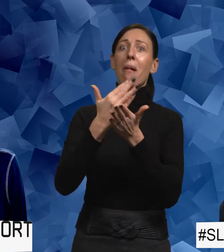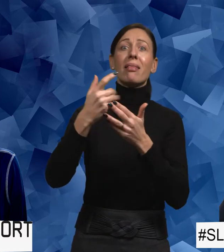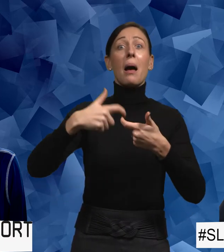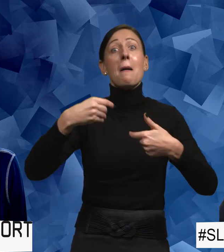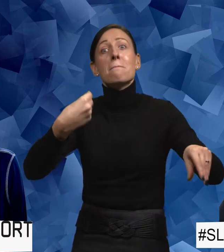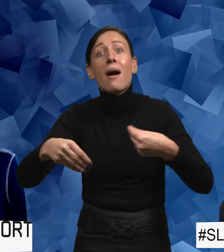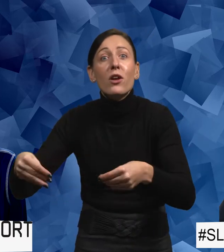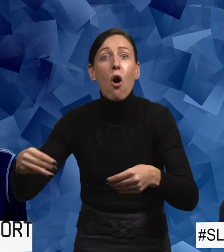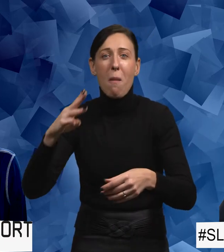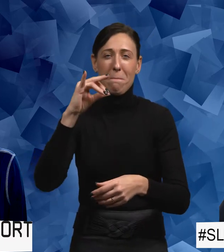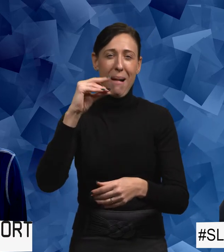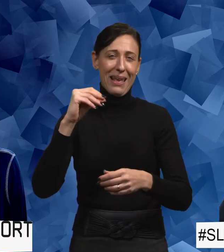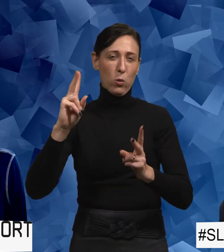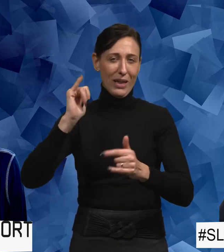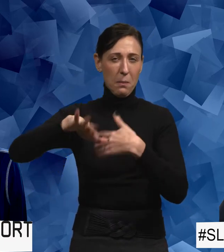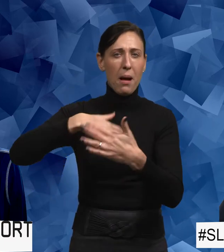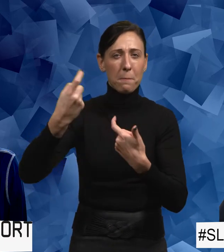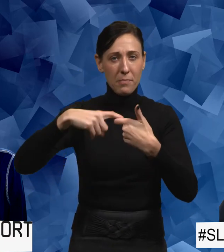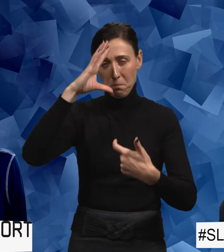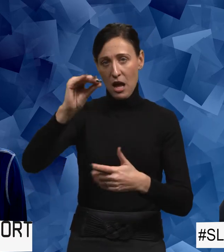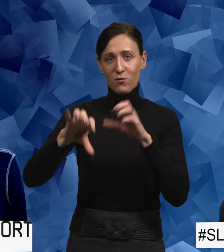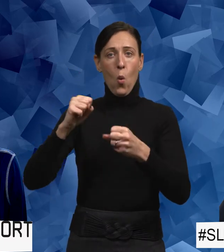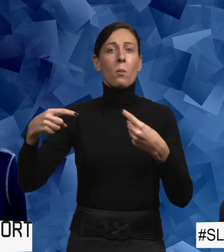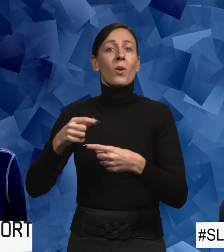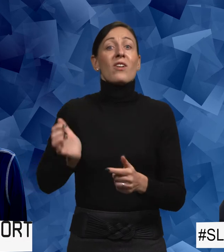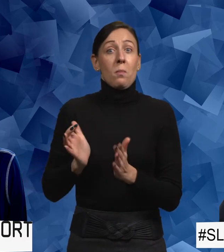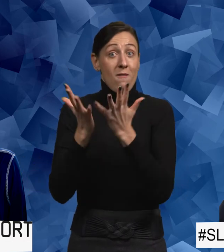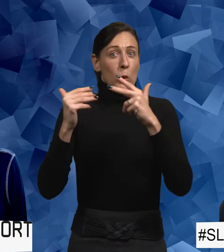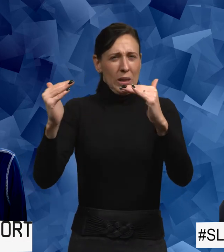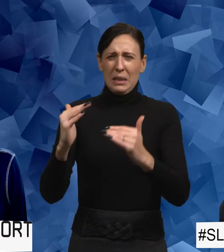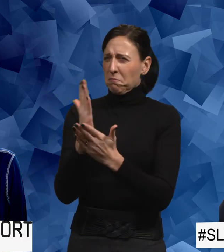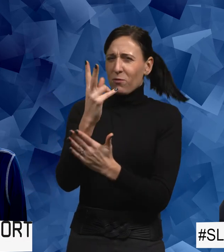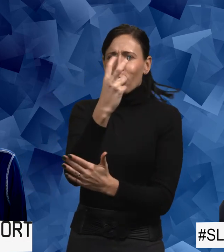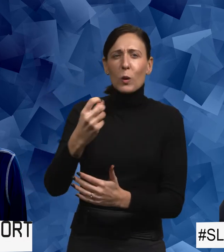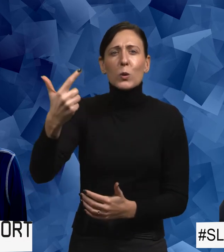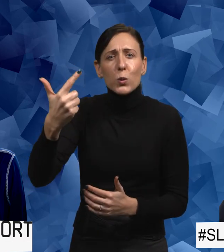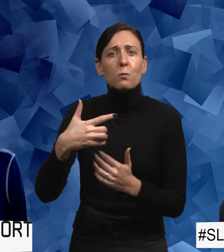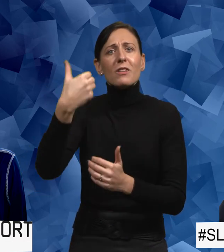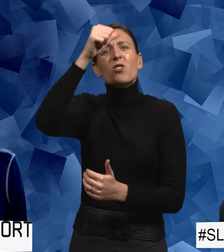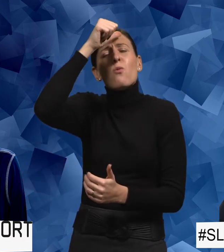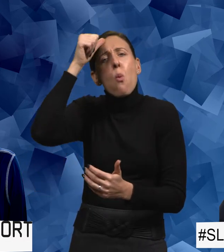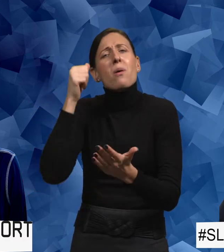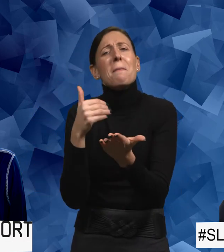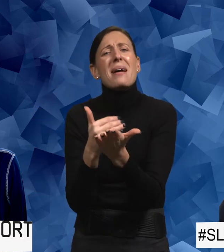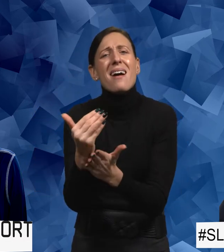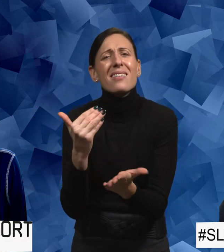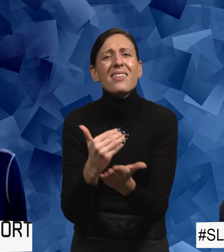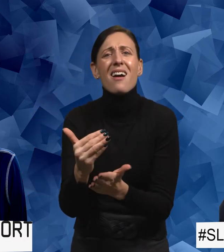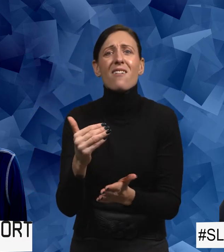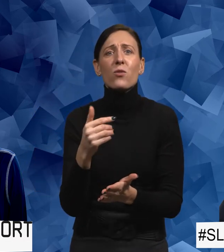inblandad. Alltså mäns våld mot kvinnor med funktionsnedsättning från typ 2007. Att det är så svårt att berätta. För att du tänker